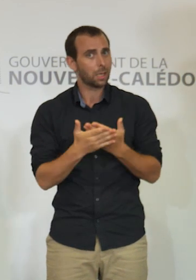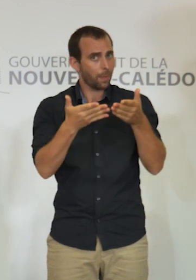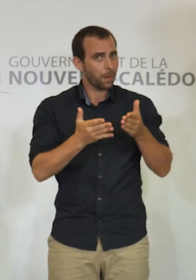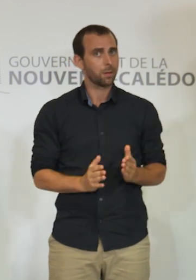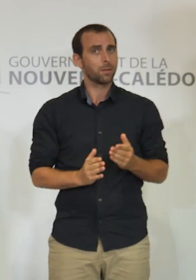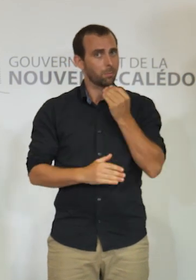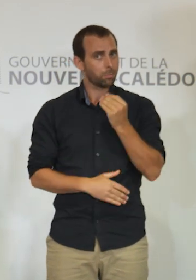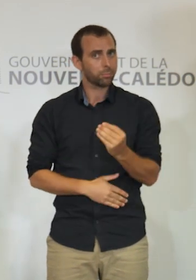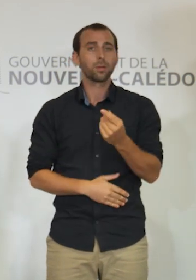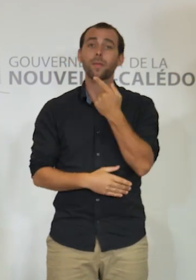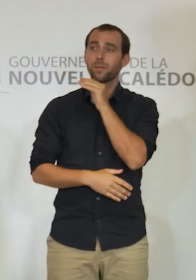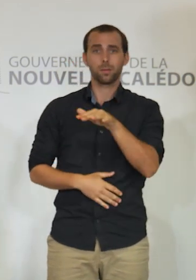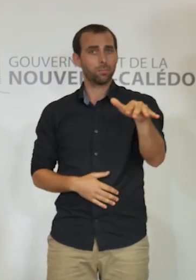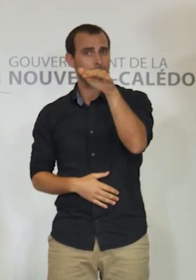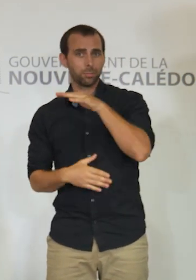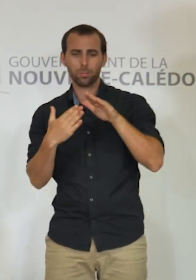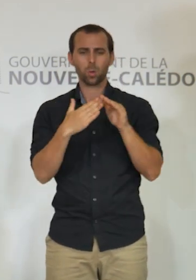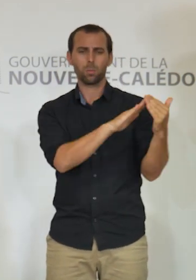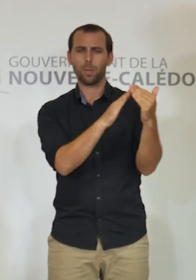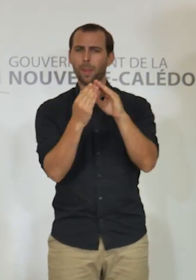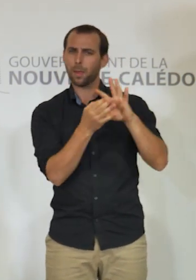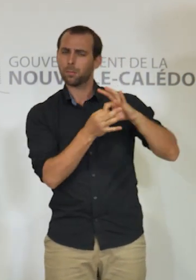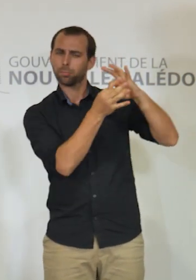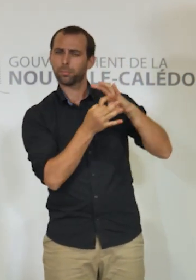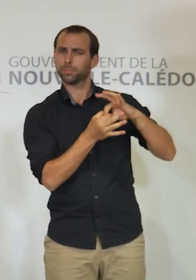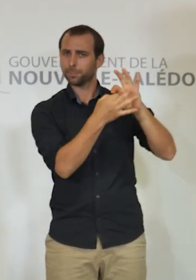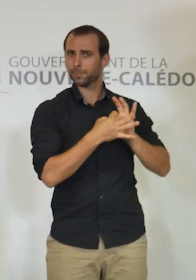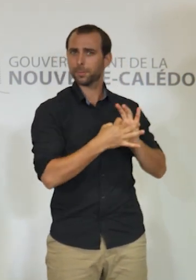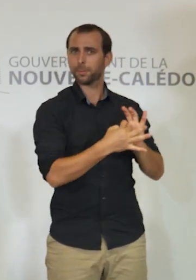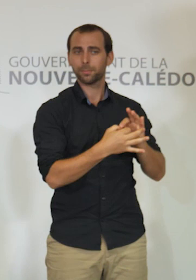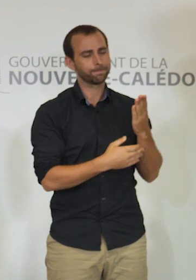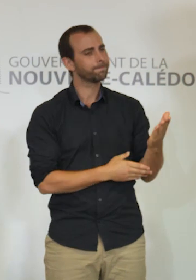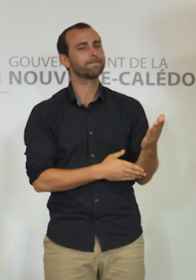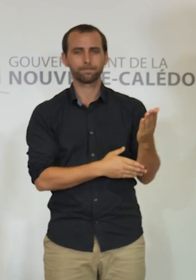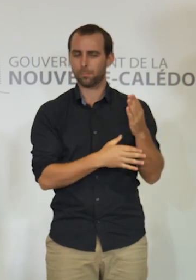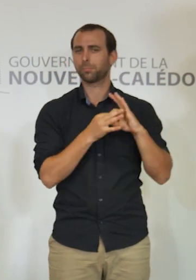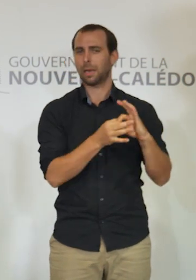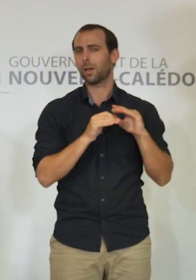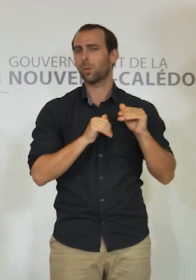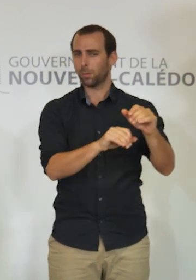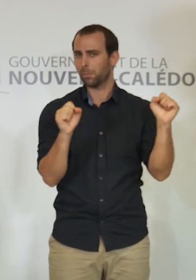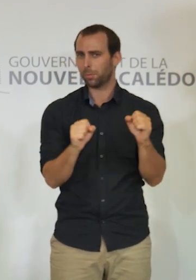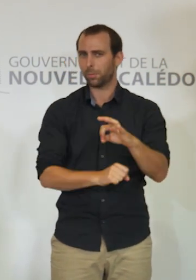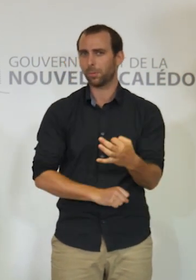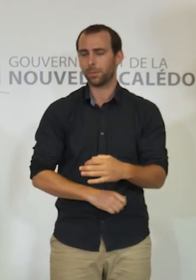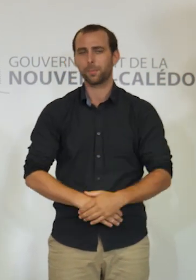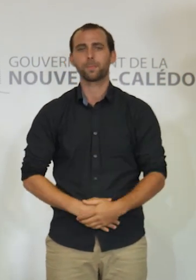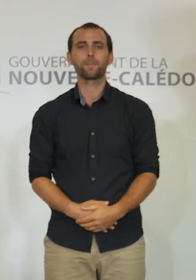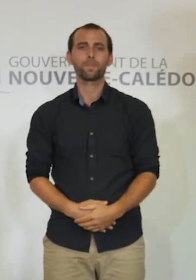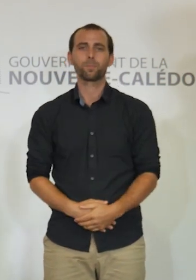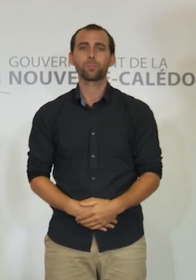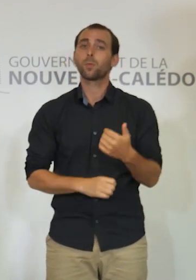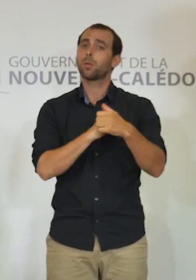conserver un lien avec sa communauté de croyance. J'ai déjà eu l'occasion, la semaine dernière, de saluer le